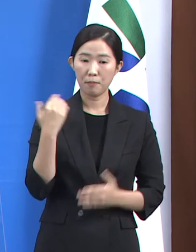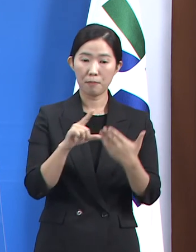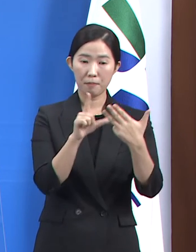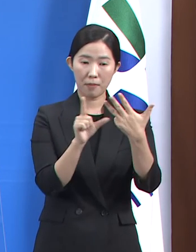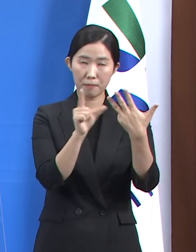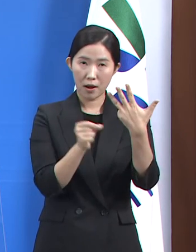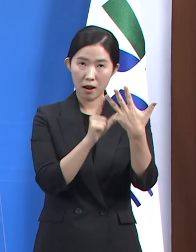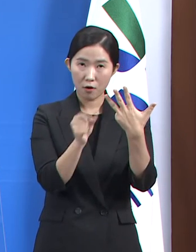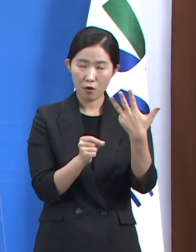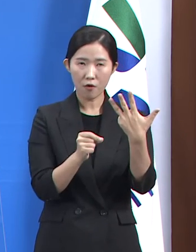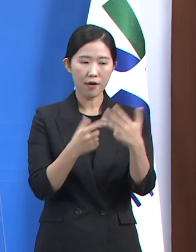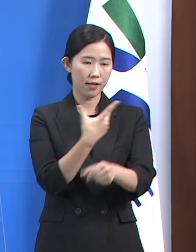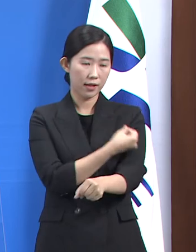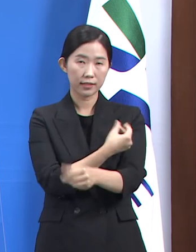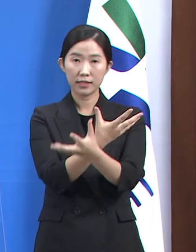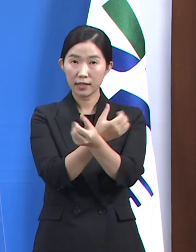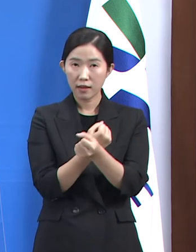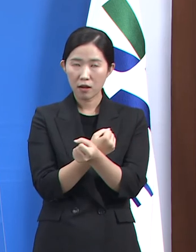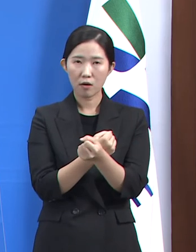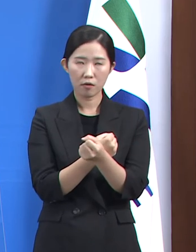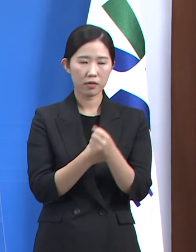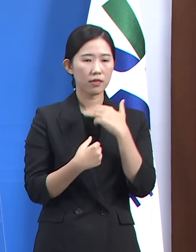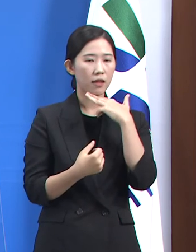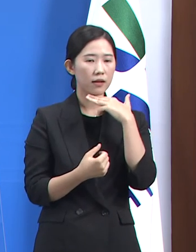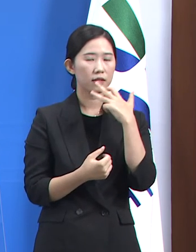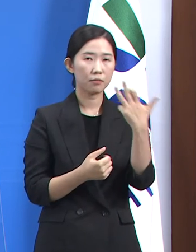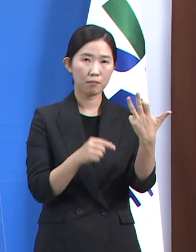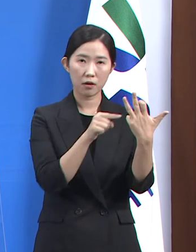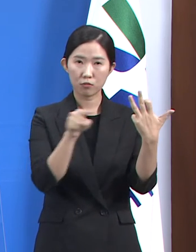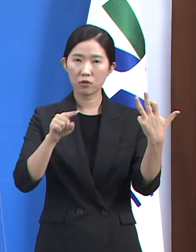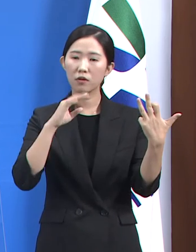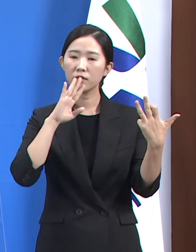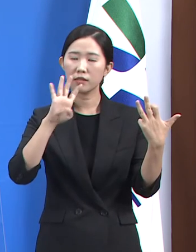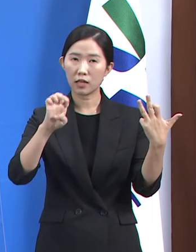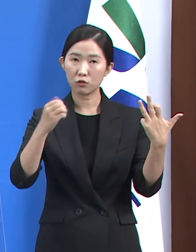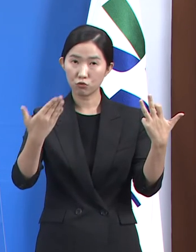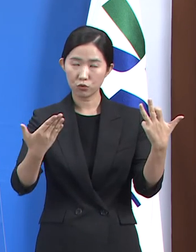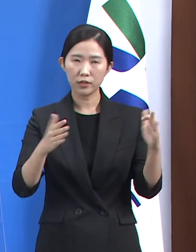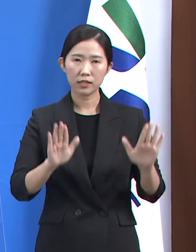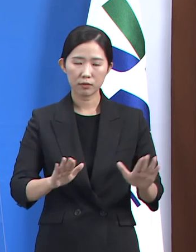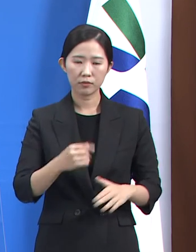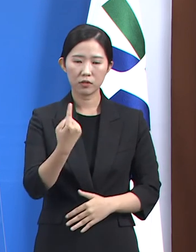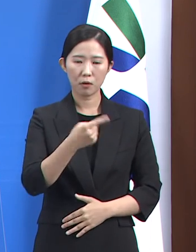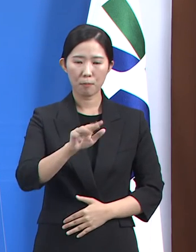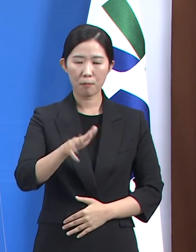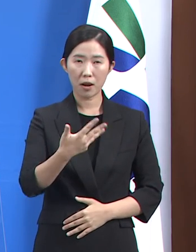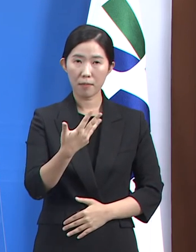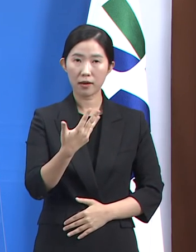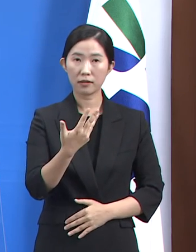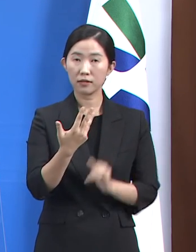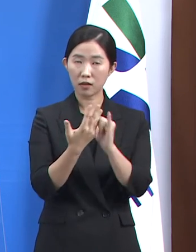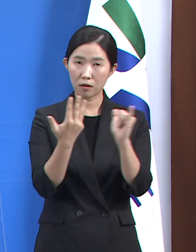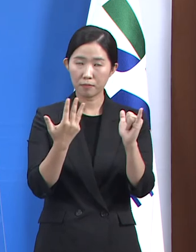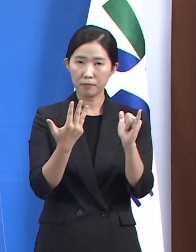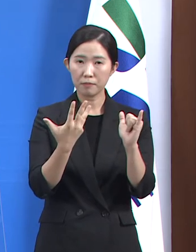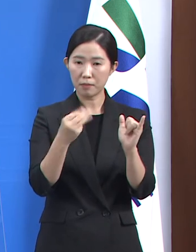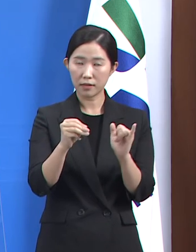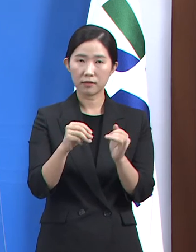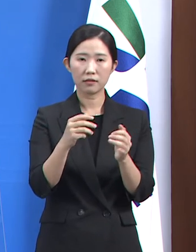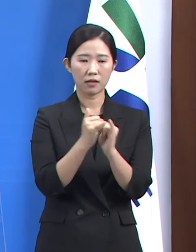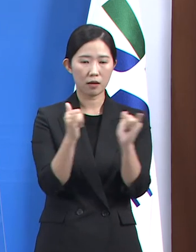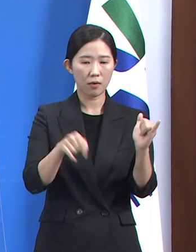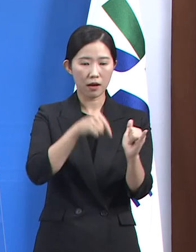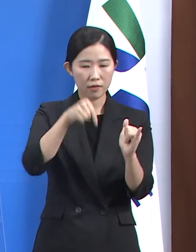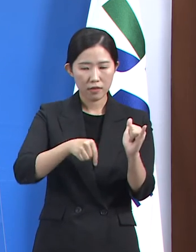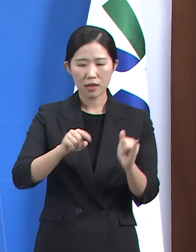접종은 현재까지 대상자 451만 1,866명 중 53.4%에 해당하는 240만